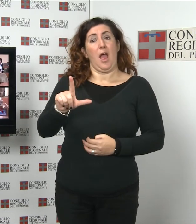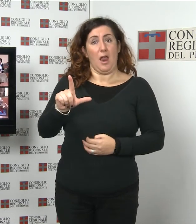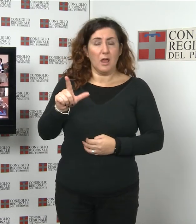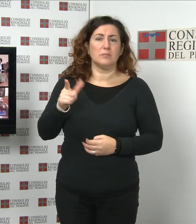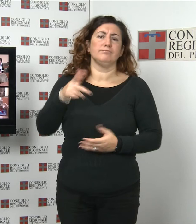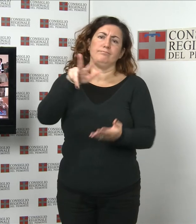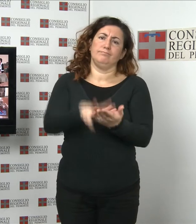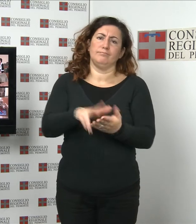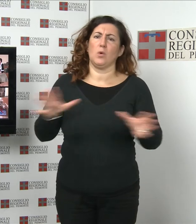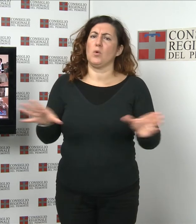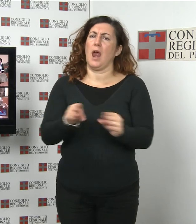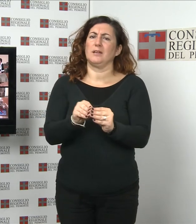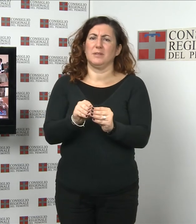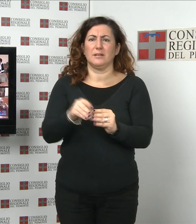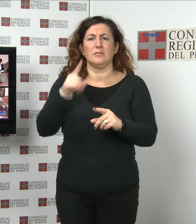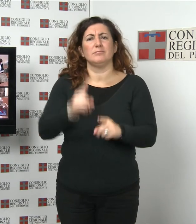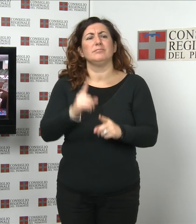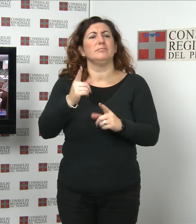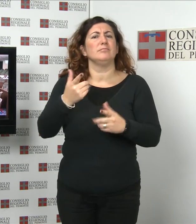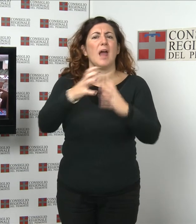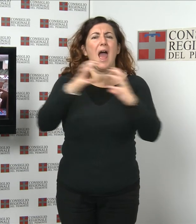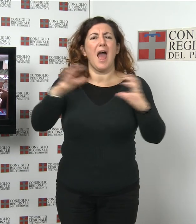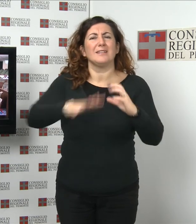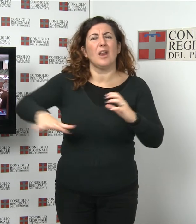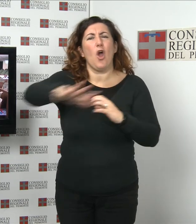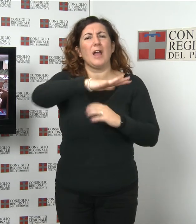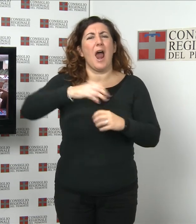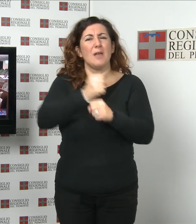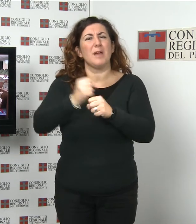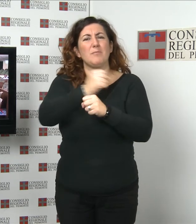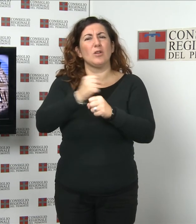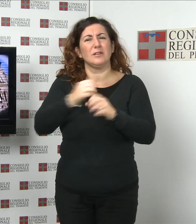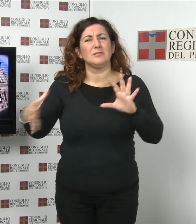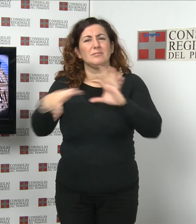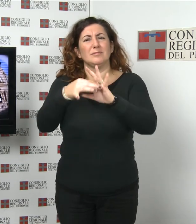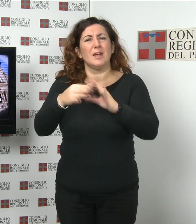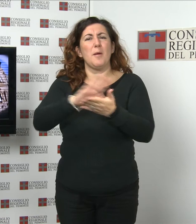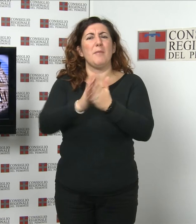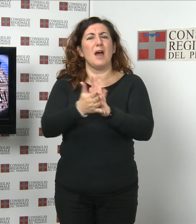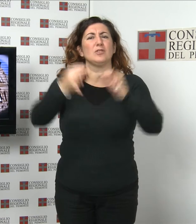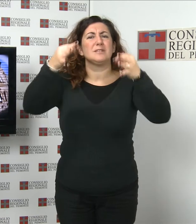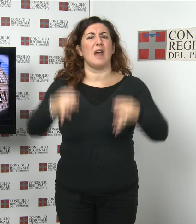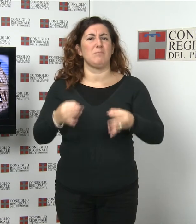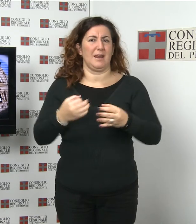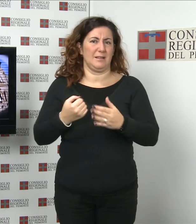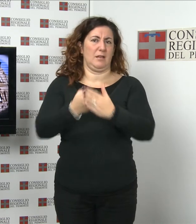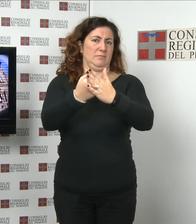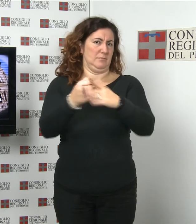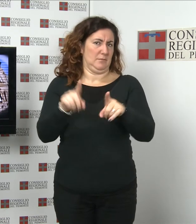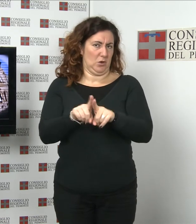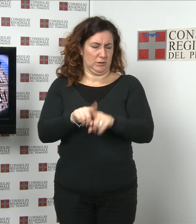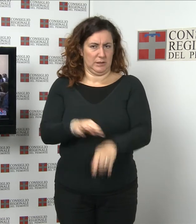interventi a sostegno degli enti locali piemontesi soggetti al patto di stabilità. Quarto riparto Una sfida per la pubblica